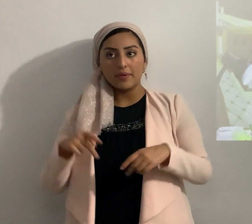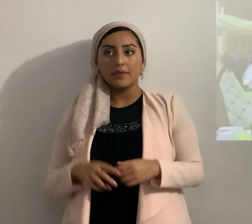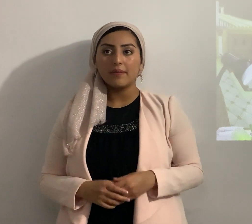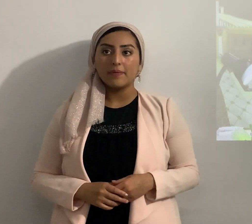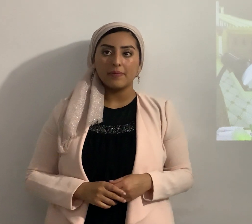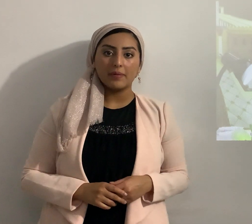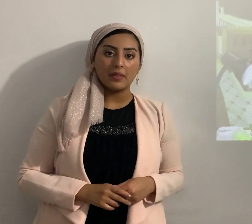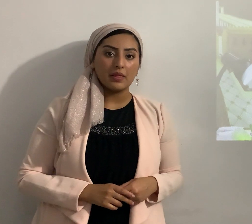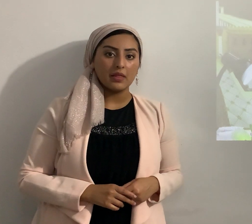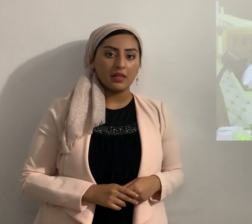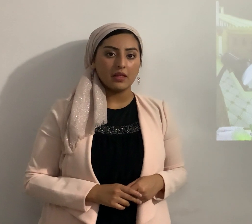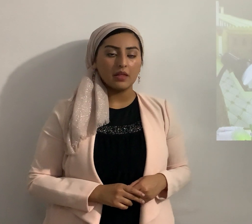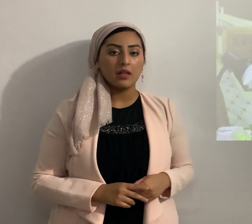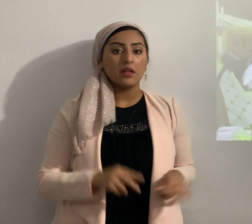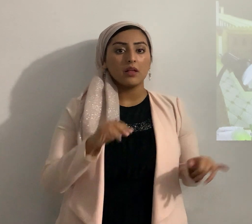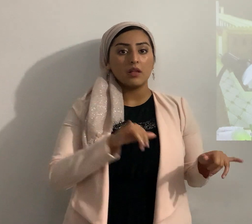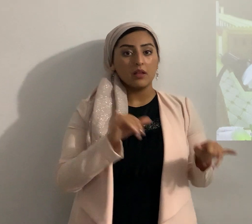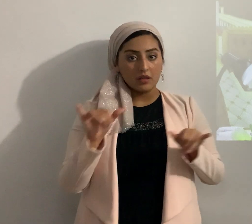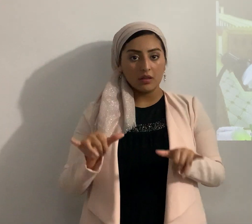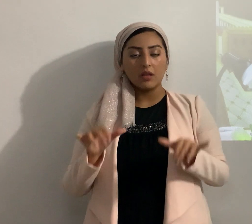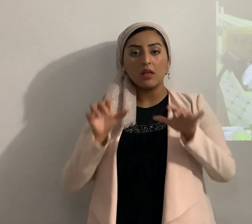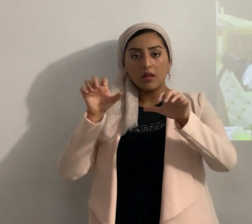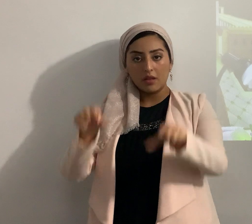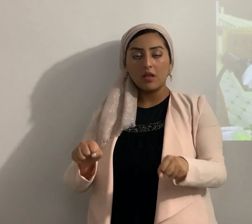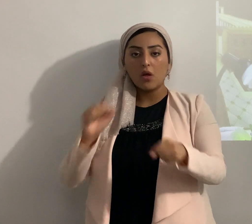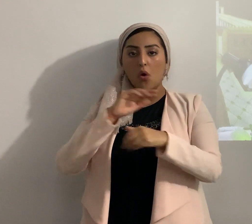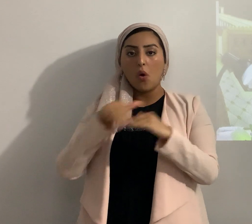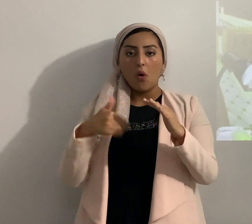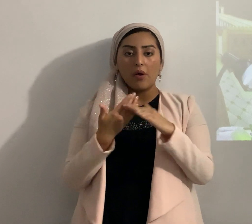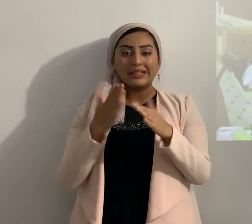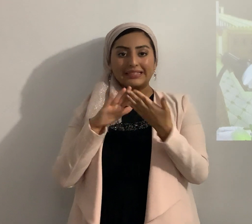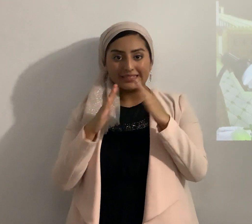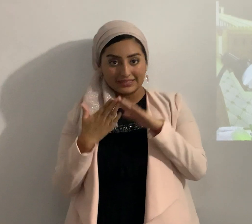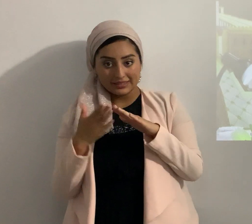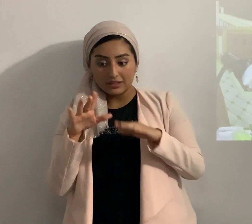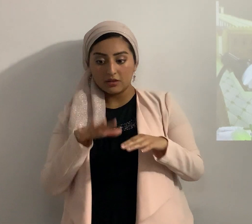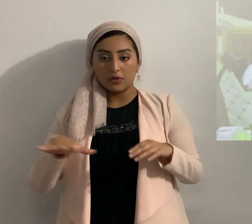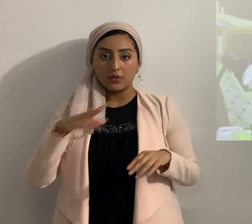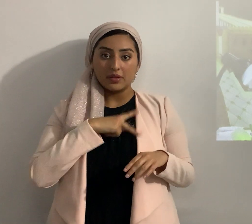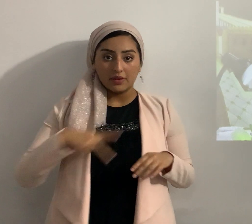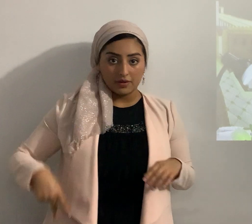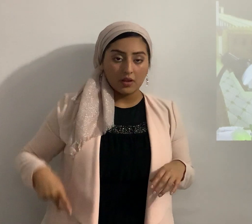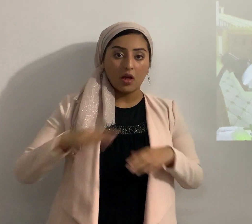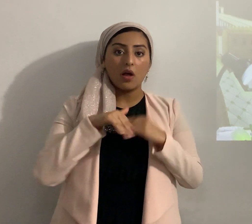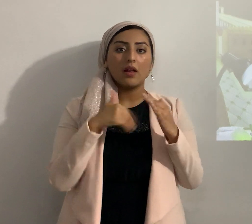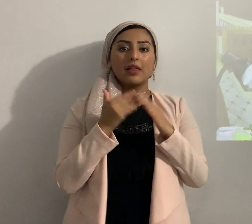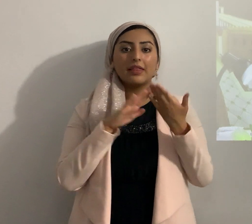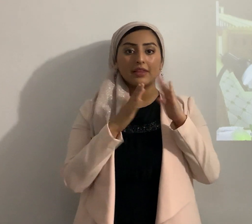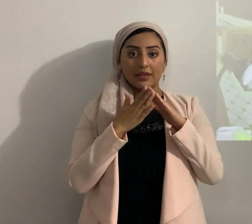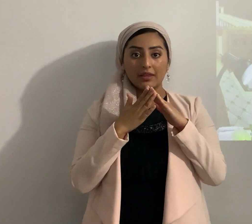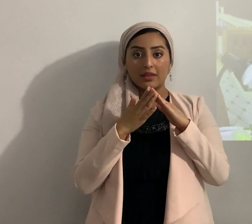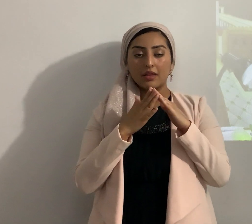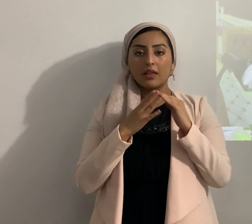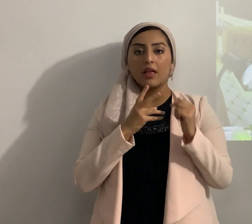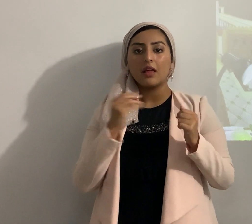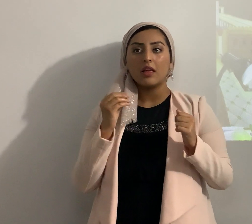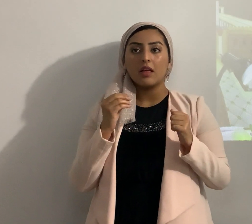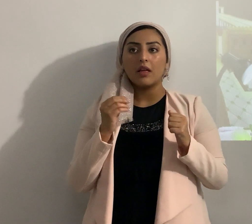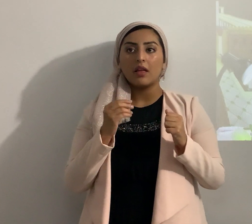12 así mismo tomó Josué todas las ciudades de aquellos reyes y todos los reyes de ellas y los hirió a filo de espada y